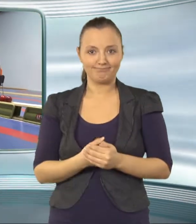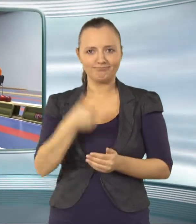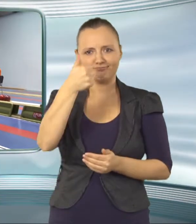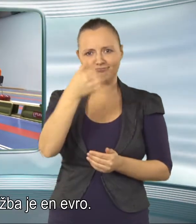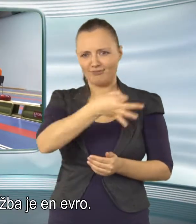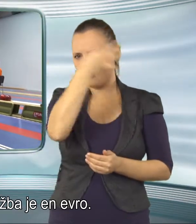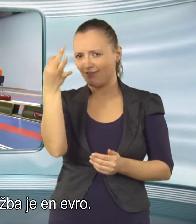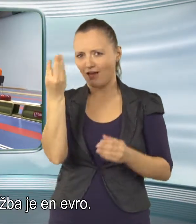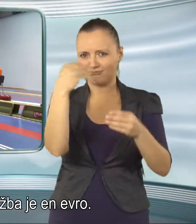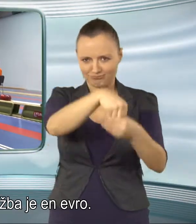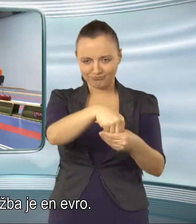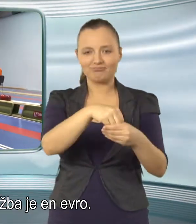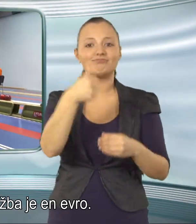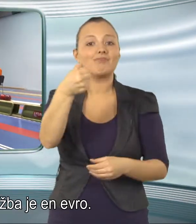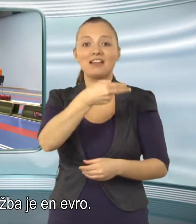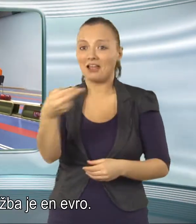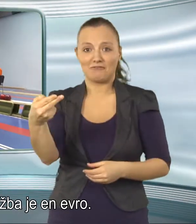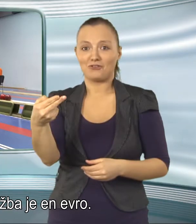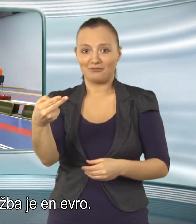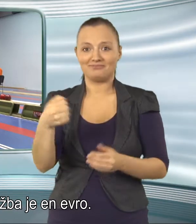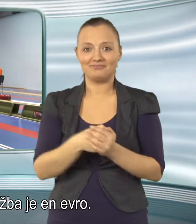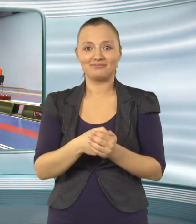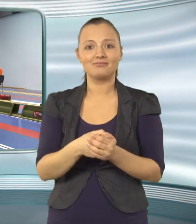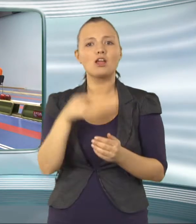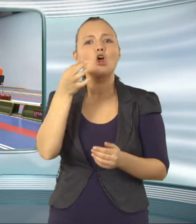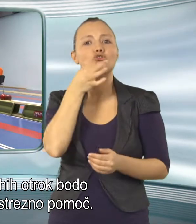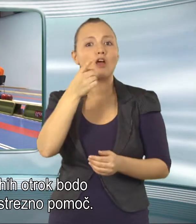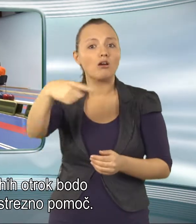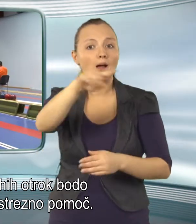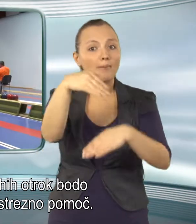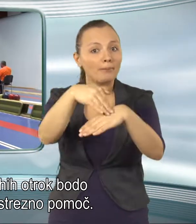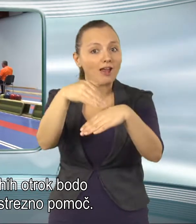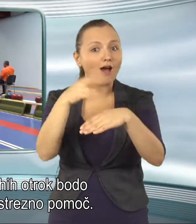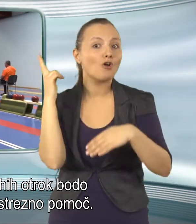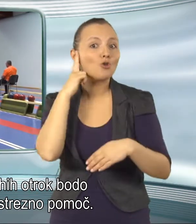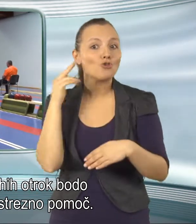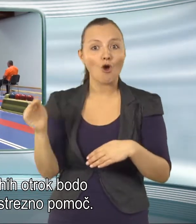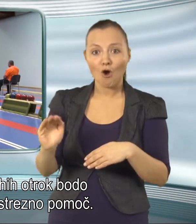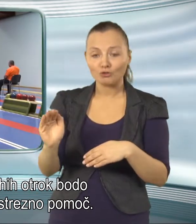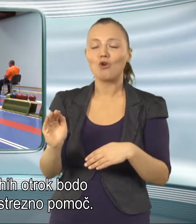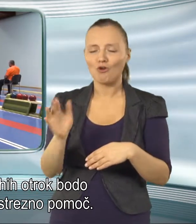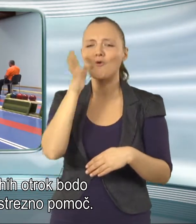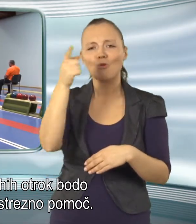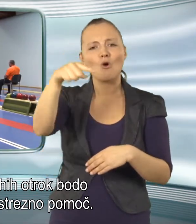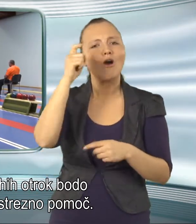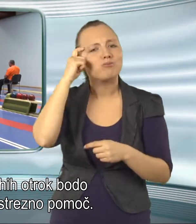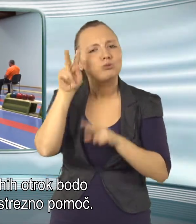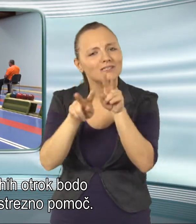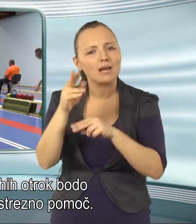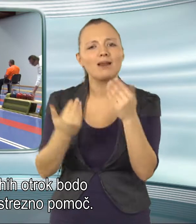Dnevna oddeležba je 1 evro. O prijavi gluhih otrok bodo poskrbeli za ustrezno pomoč.